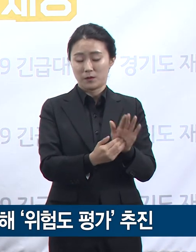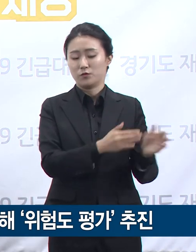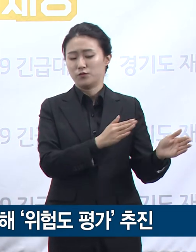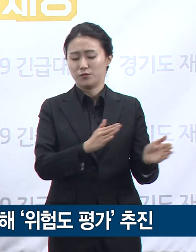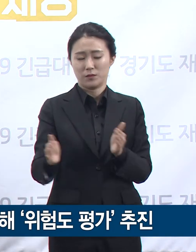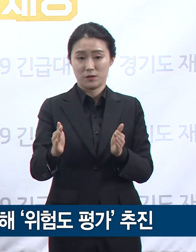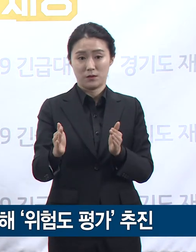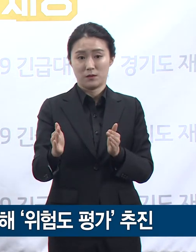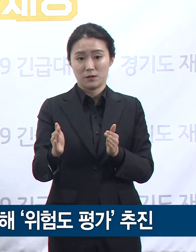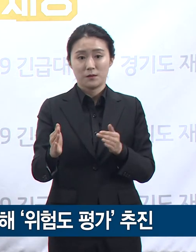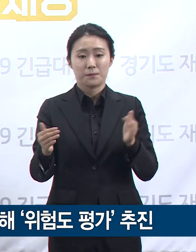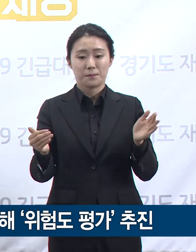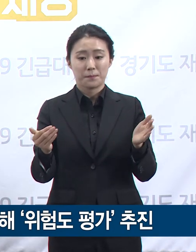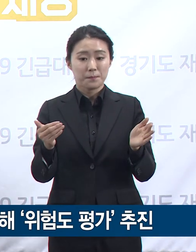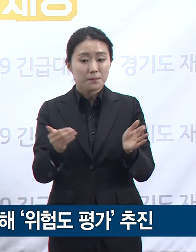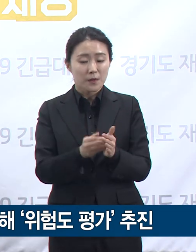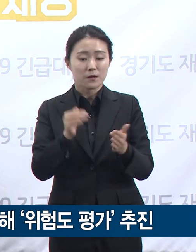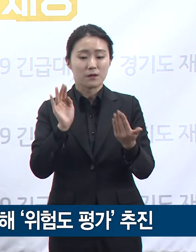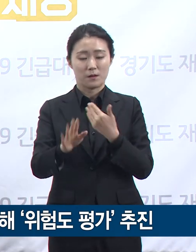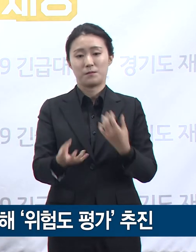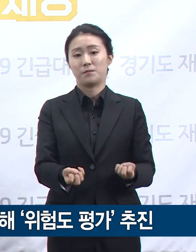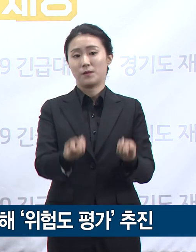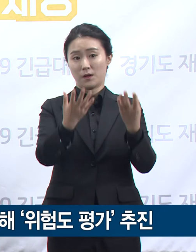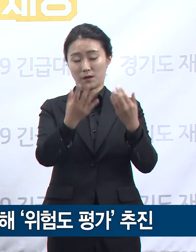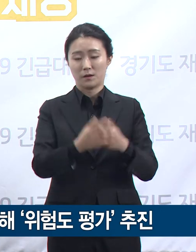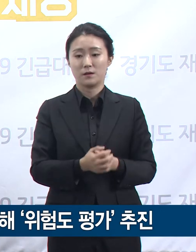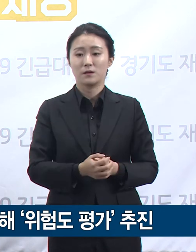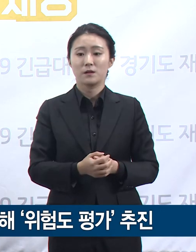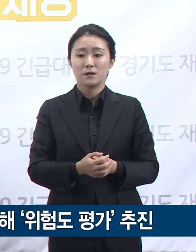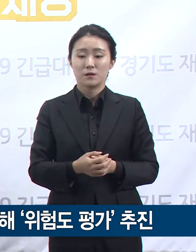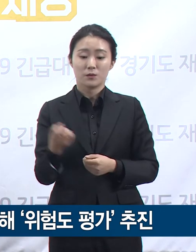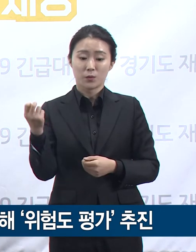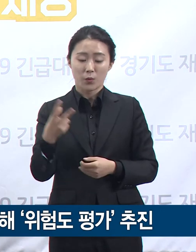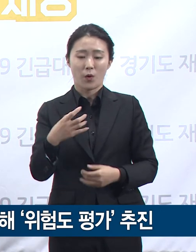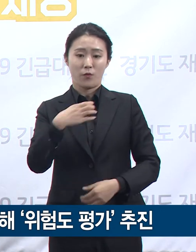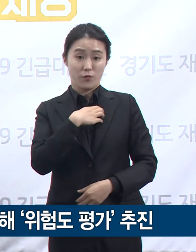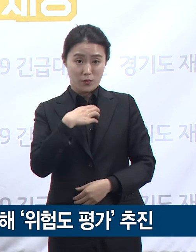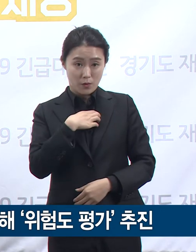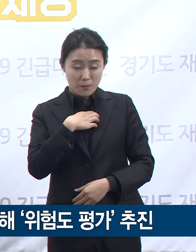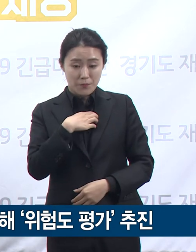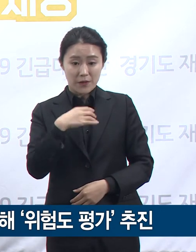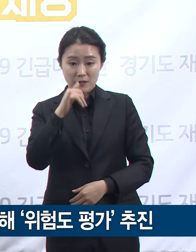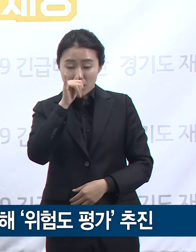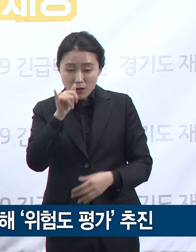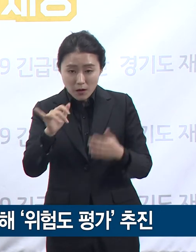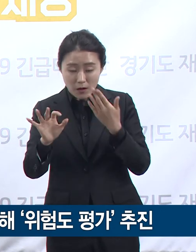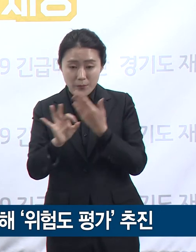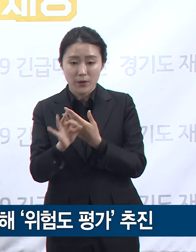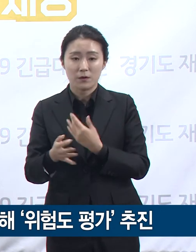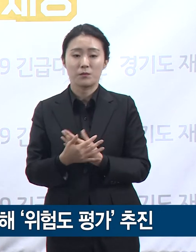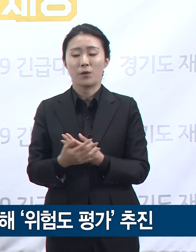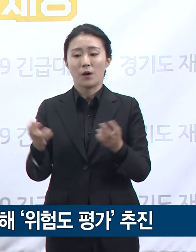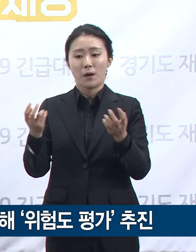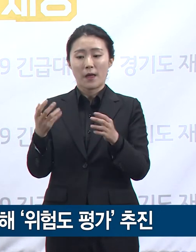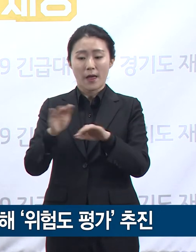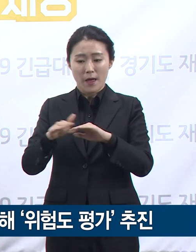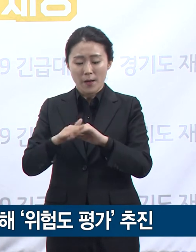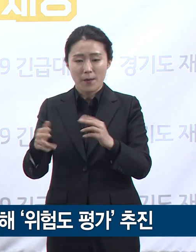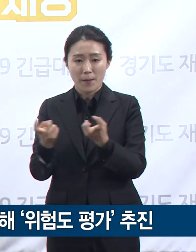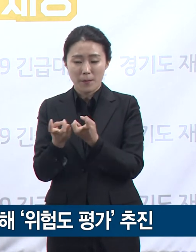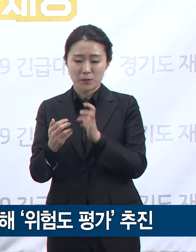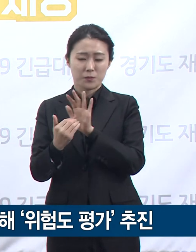재평가를 실시하되 재평가에도 개최가 어렵다고 판단되면 취소 연기하여 매몰비용을 최소화하고